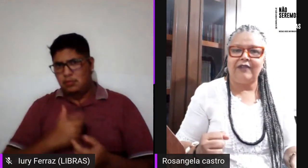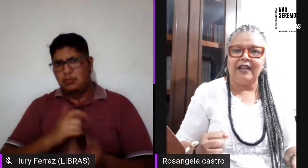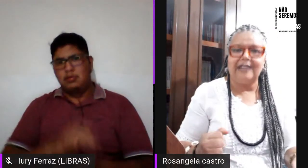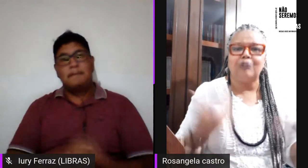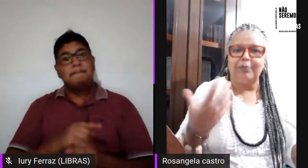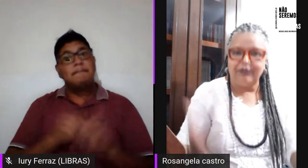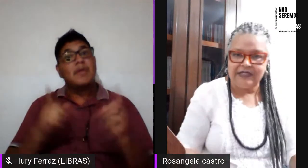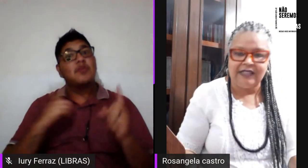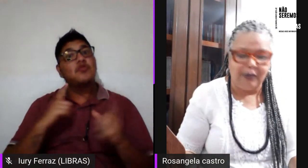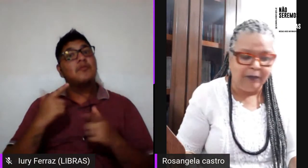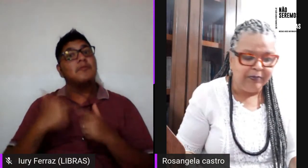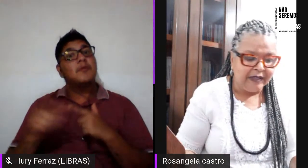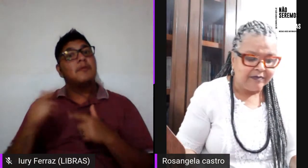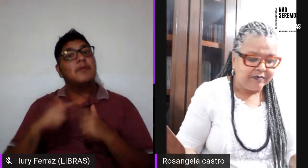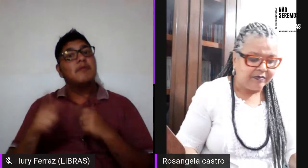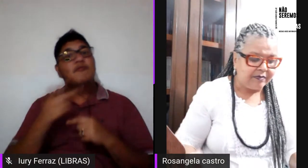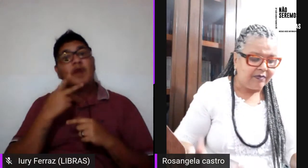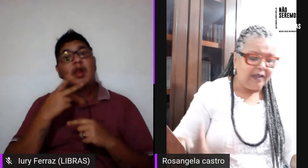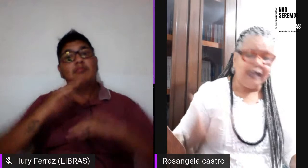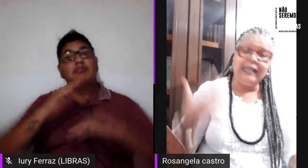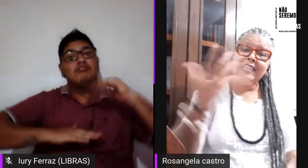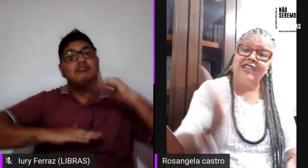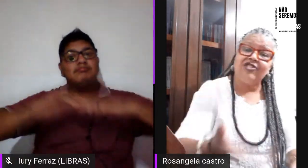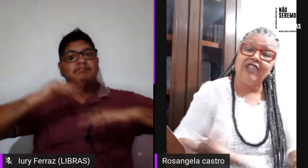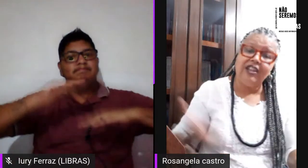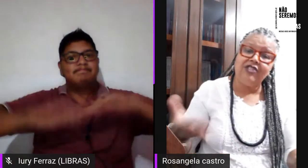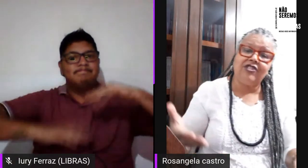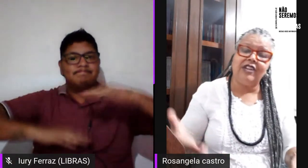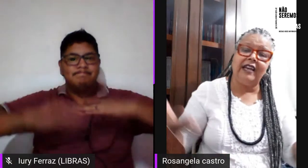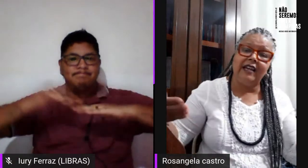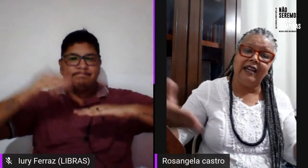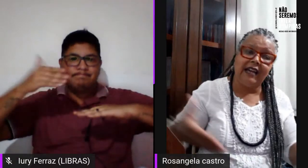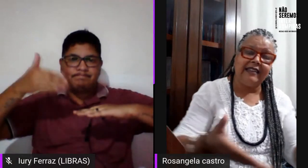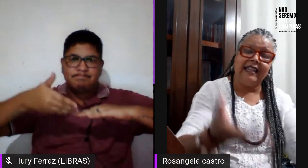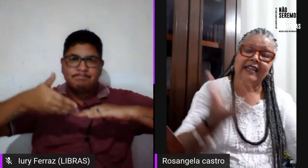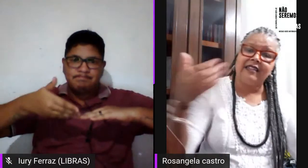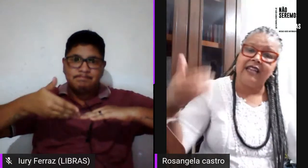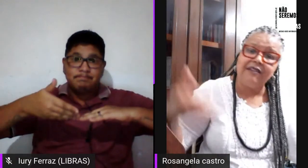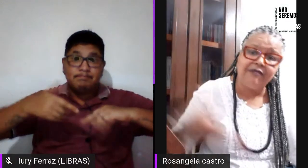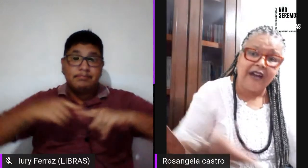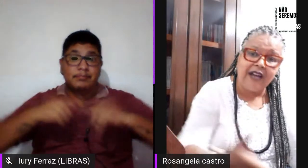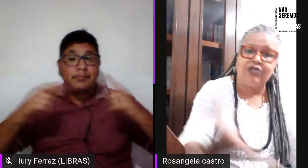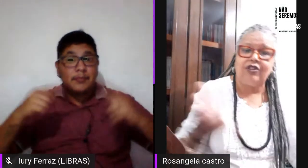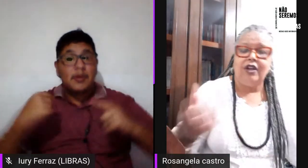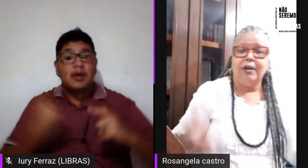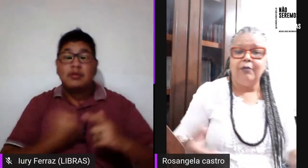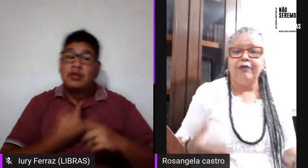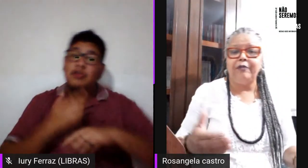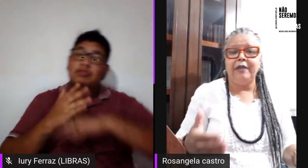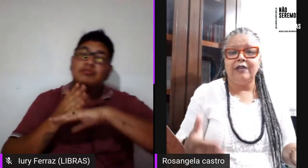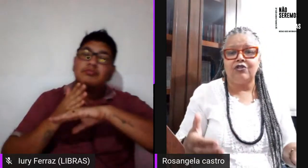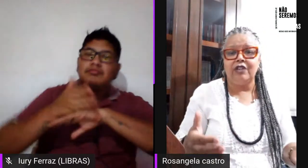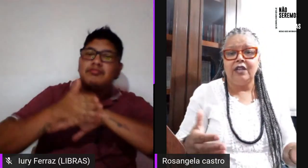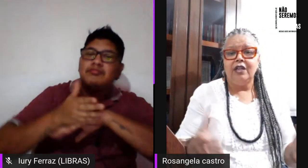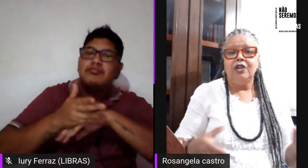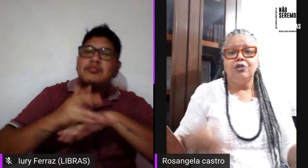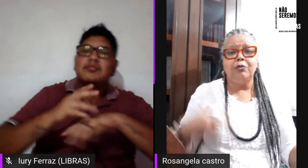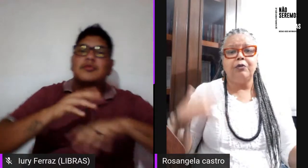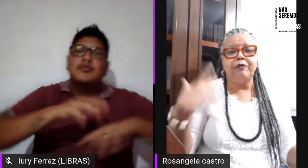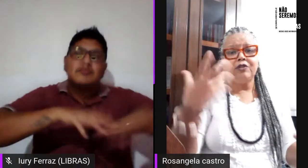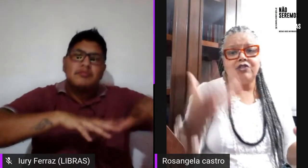falar da sua profissão. E aí a gente adentra em vários movimentos,